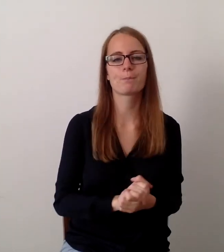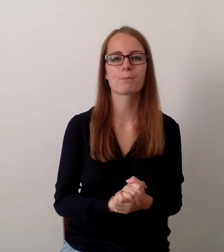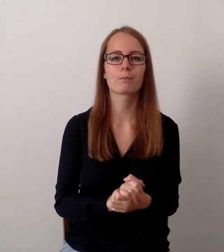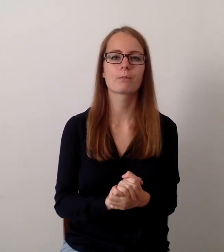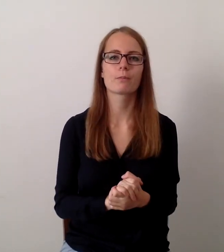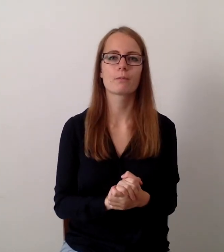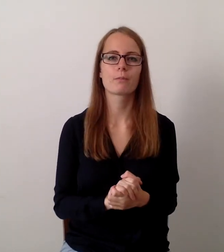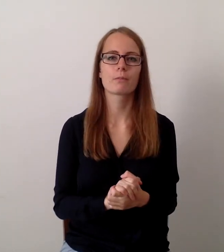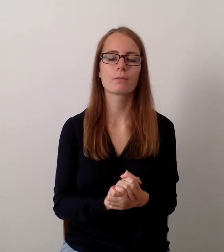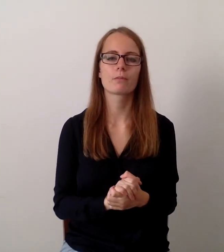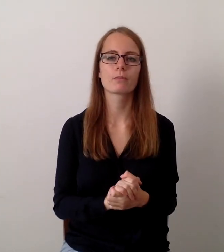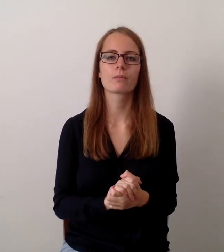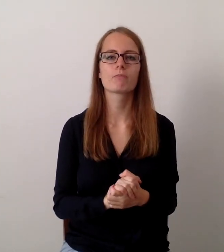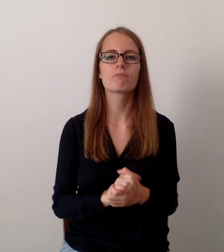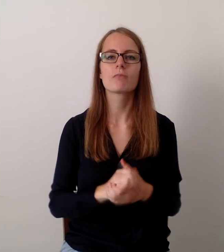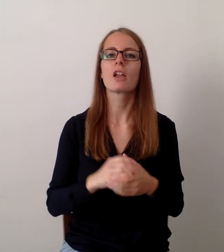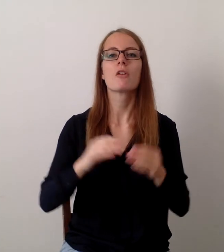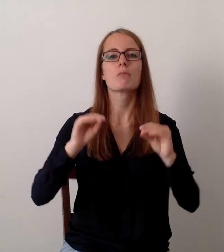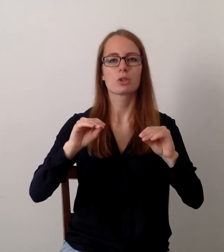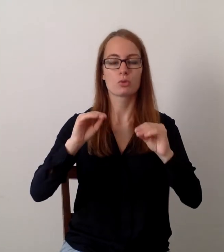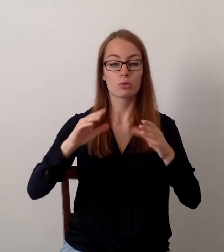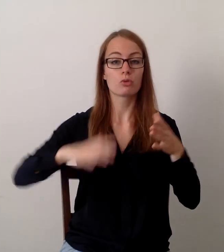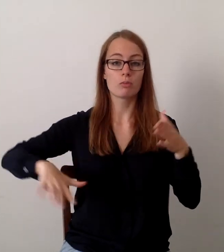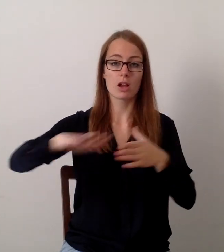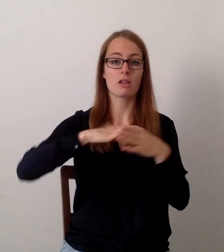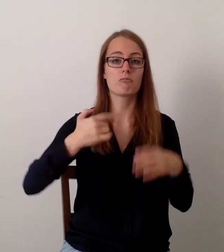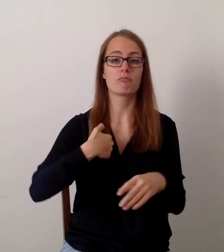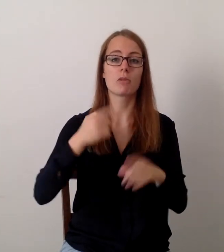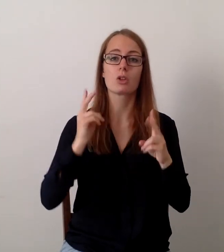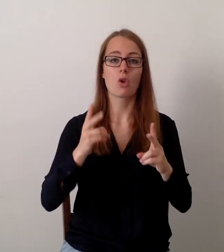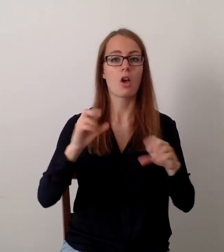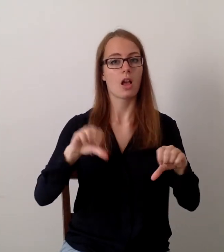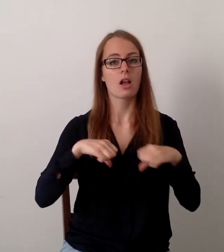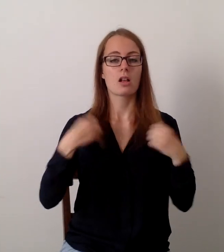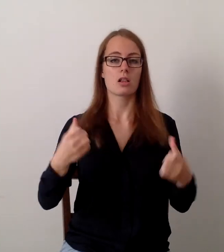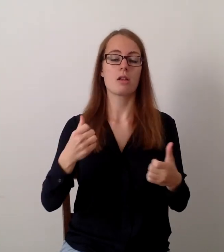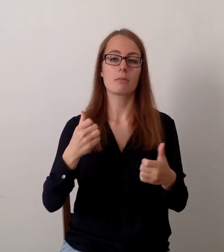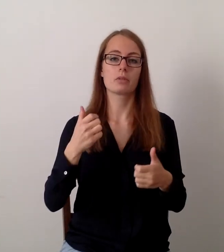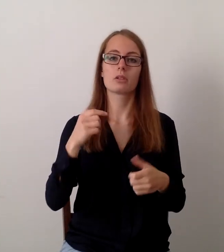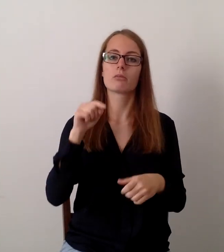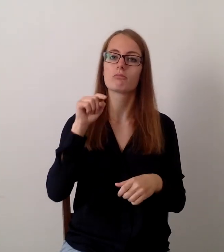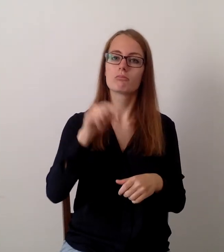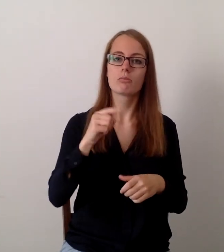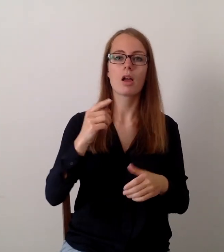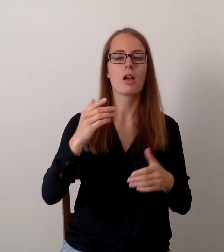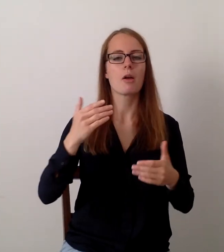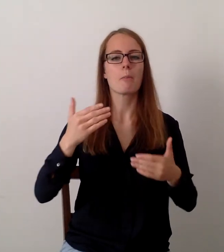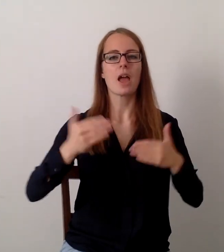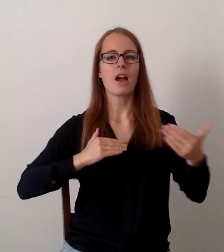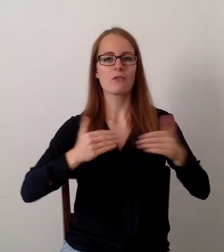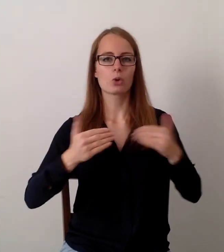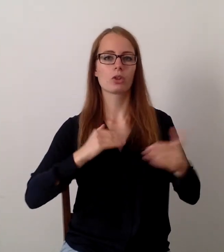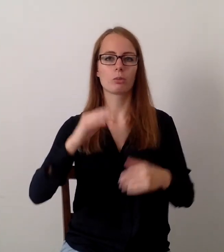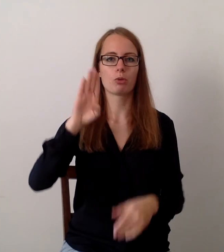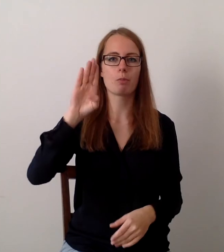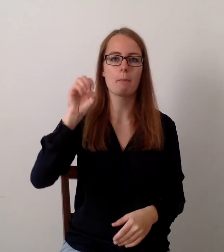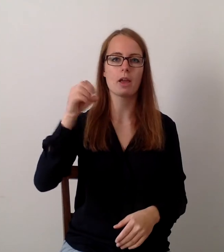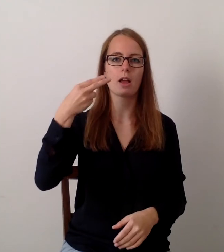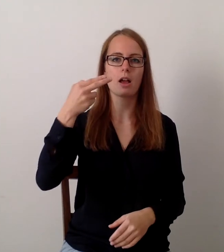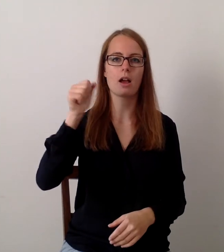Ja, im pädagogischen Bereich habe ich das tatsächlich auch noch erlebt, diese ganze behavioristische Konditionierung von Jugendlichen